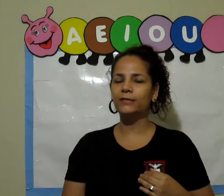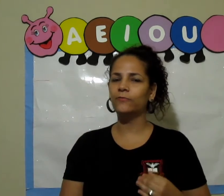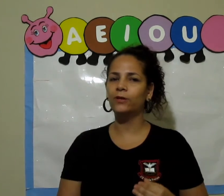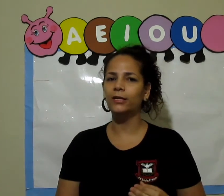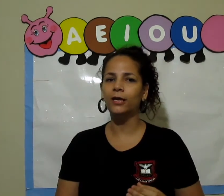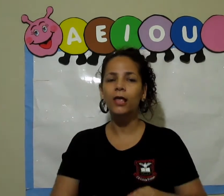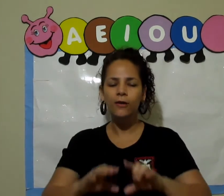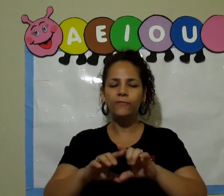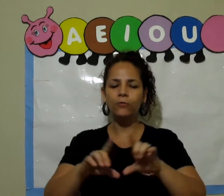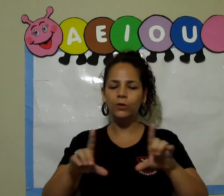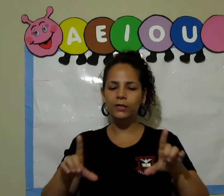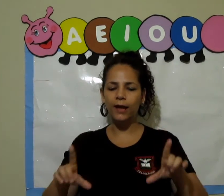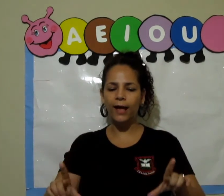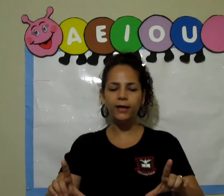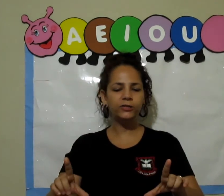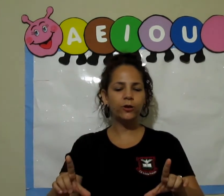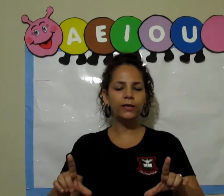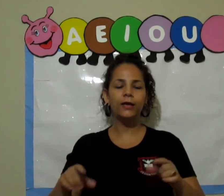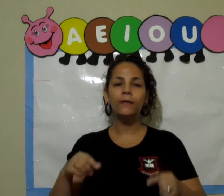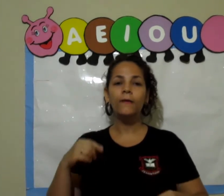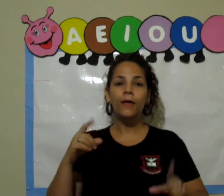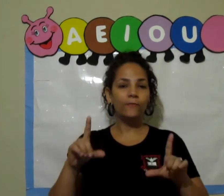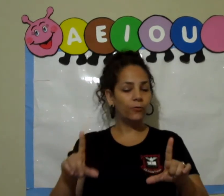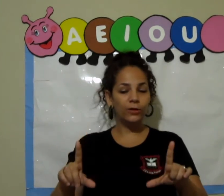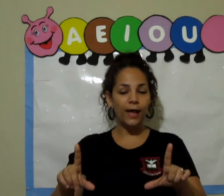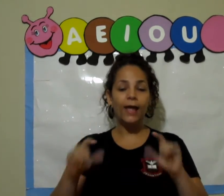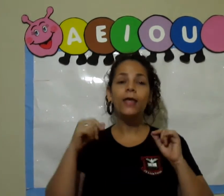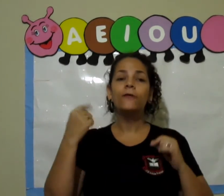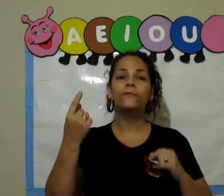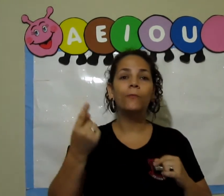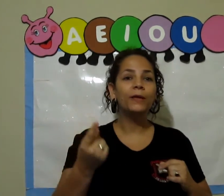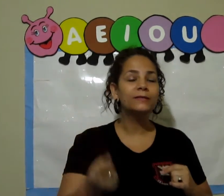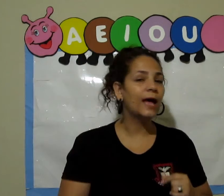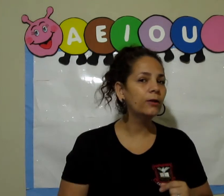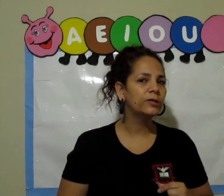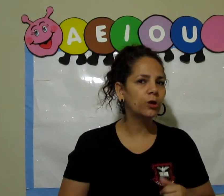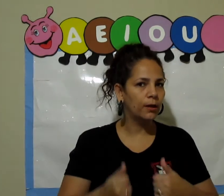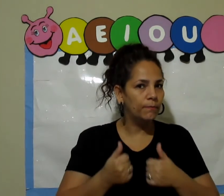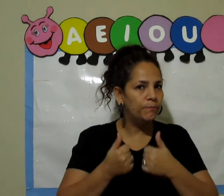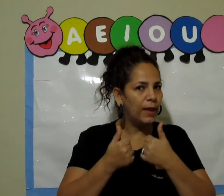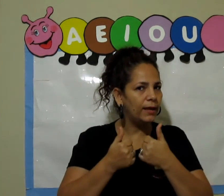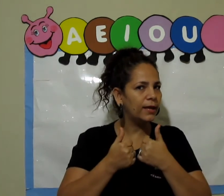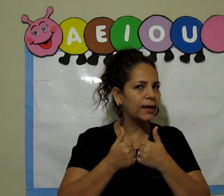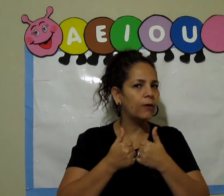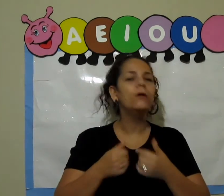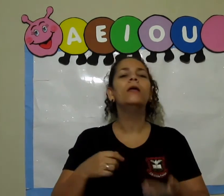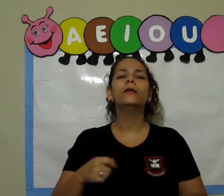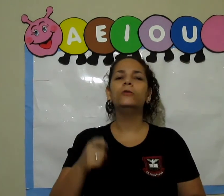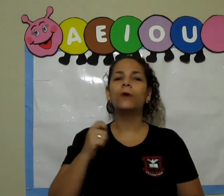essa folhinha, vão olhar a historinha, vão olhar, vão pensar em uma historinha bem legal e um